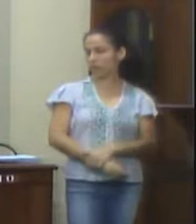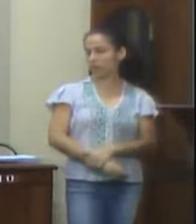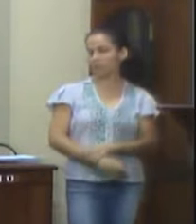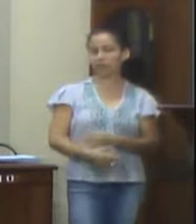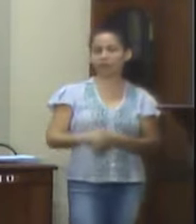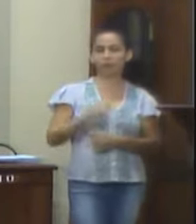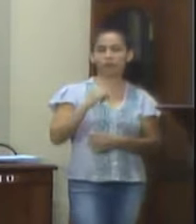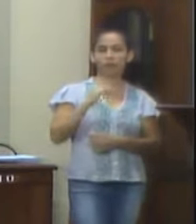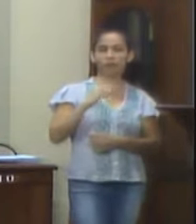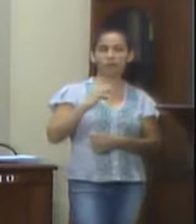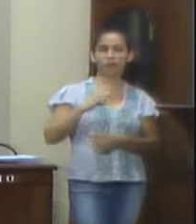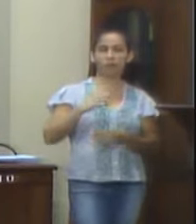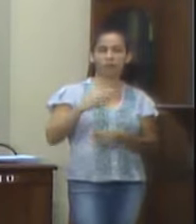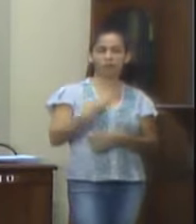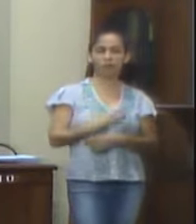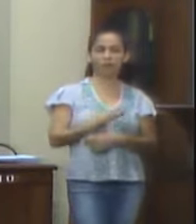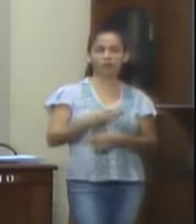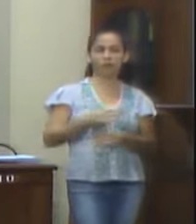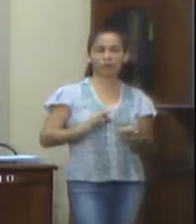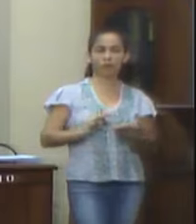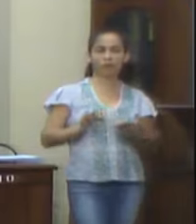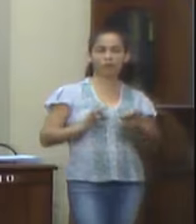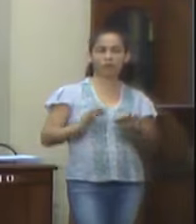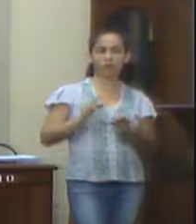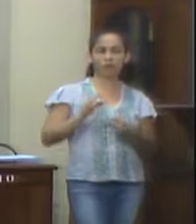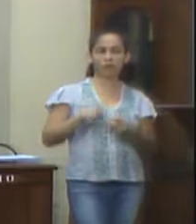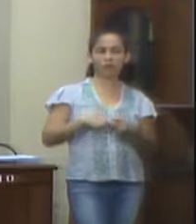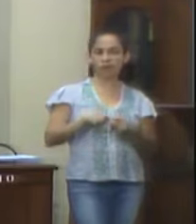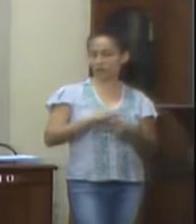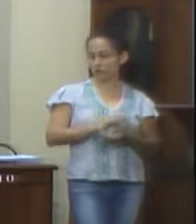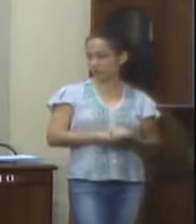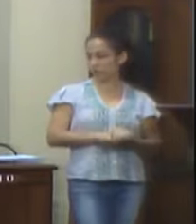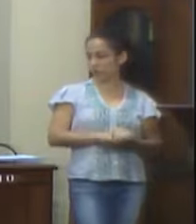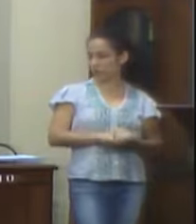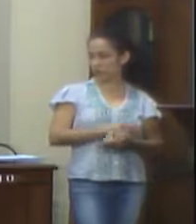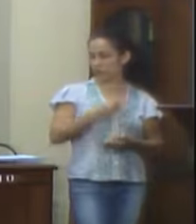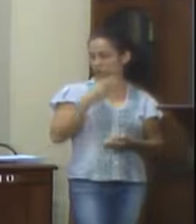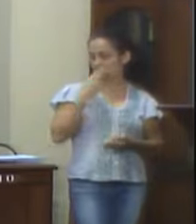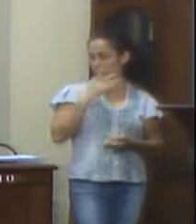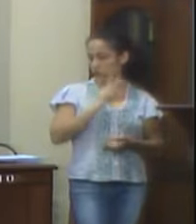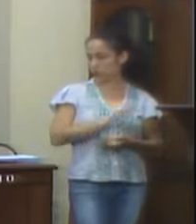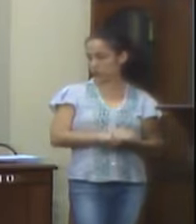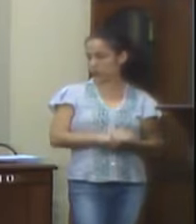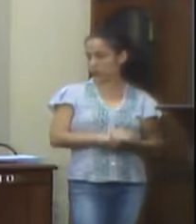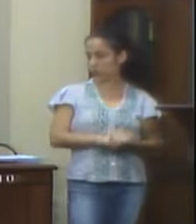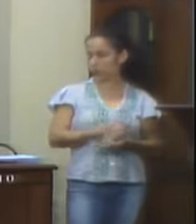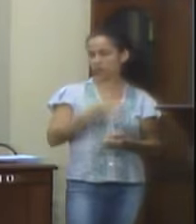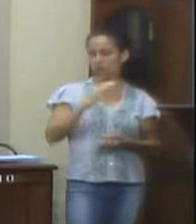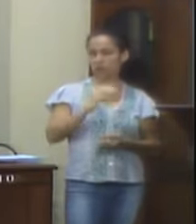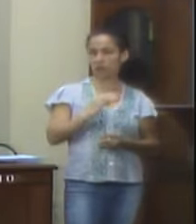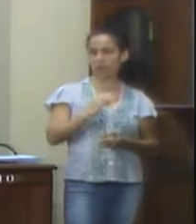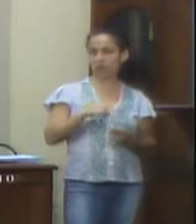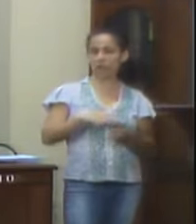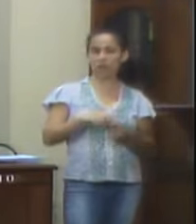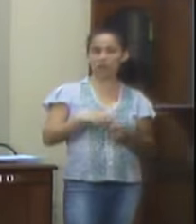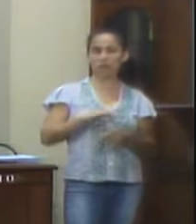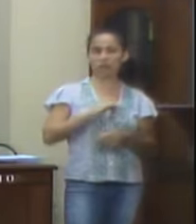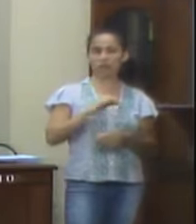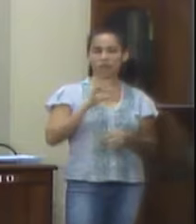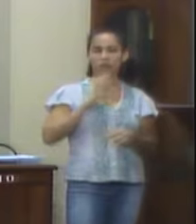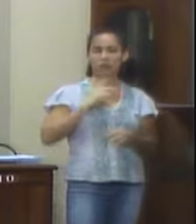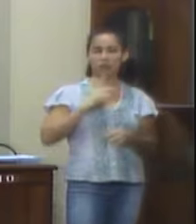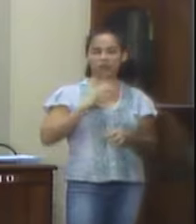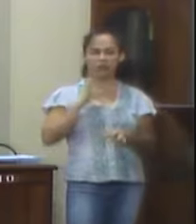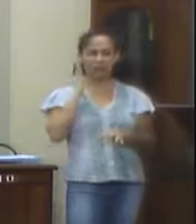Inciso 3. Propor projetos de resolução dispondo sobre. Letra C. Julgamento